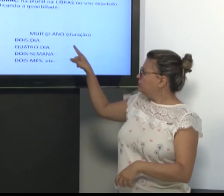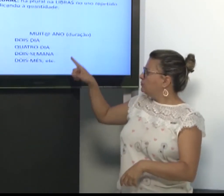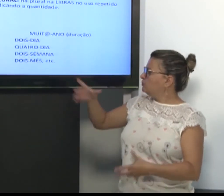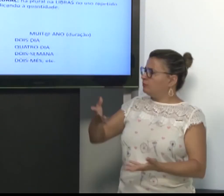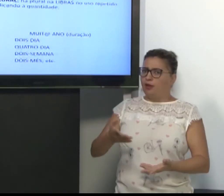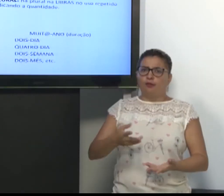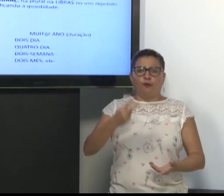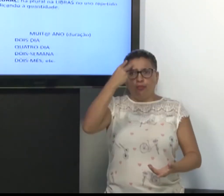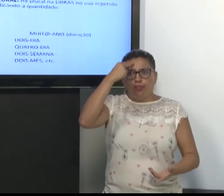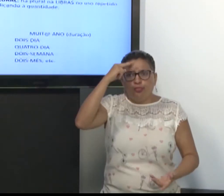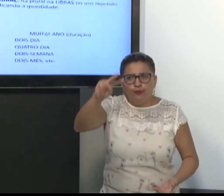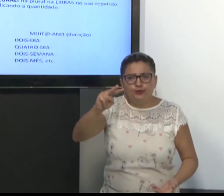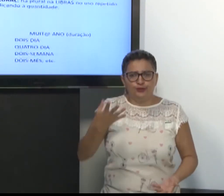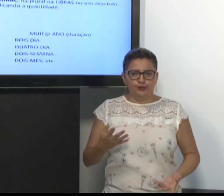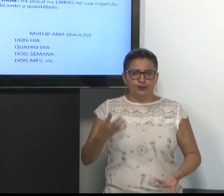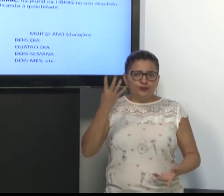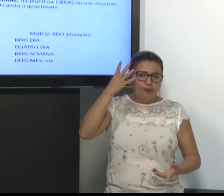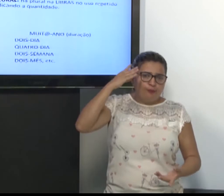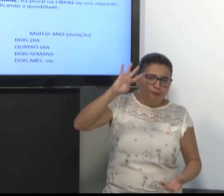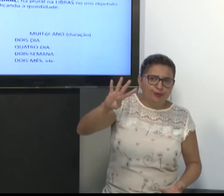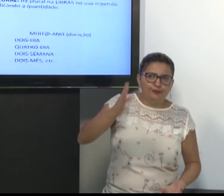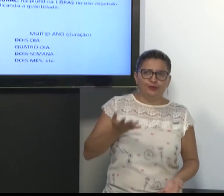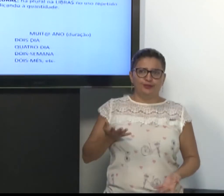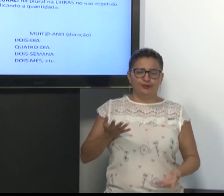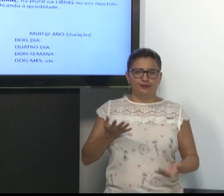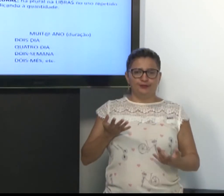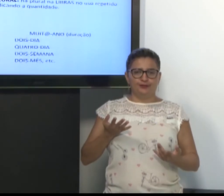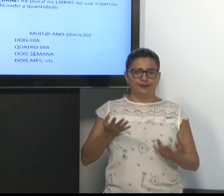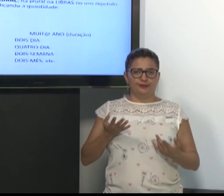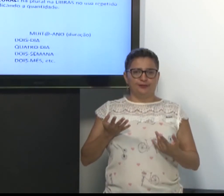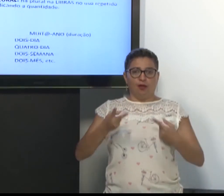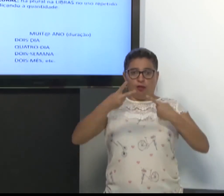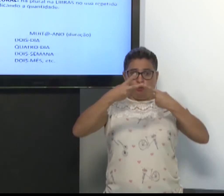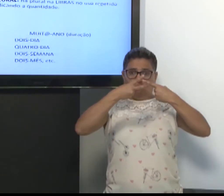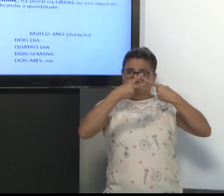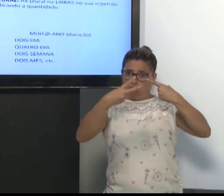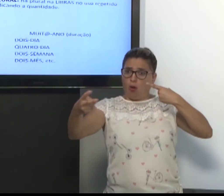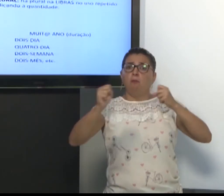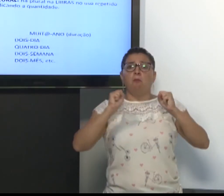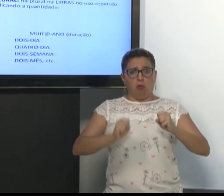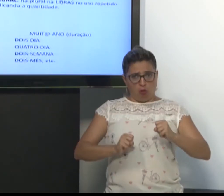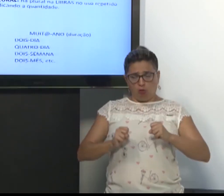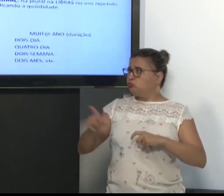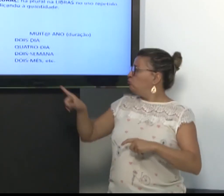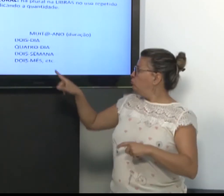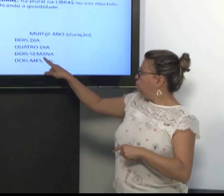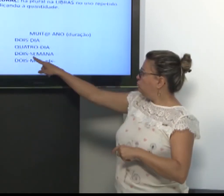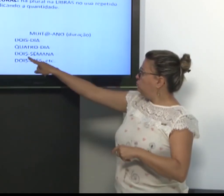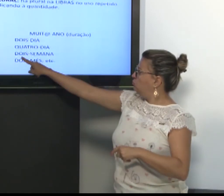dias, quatro dias. Duas semanas, pode-se usar também esse sinal. Duas semanas.